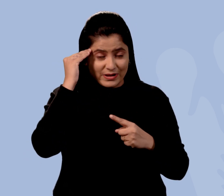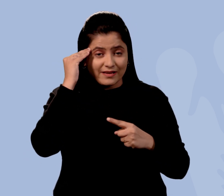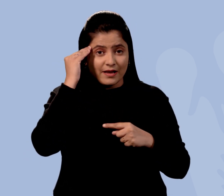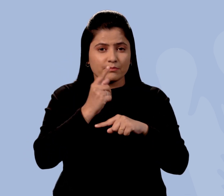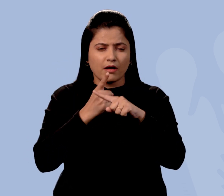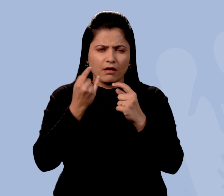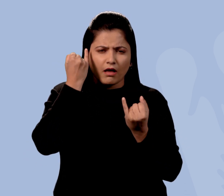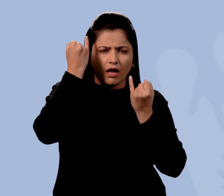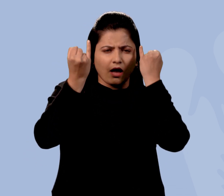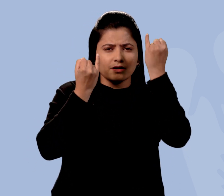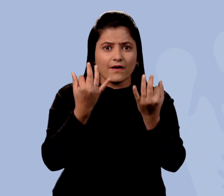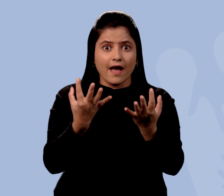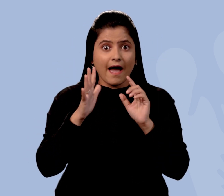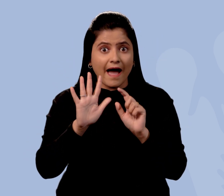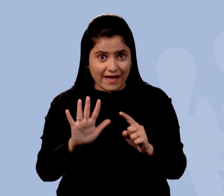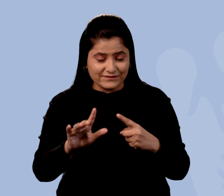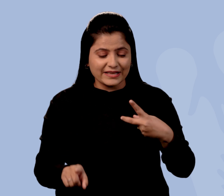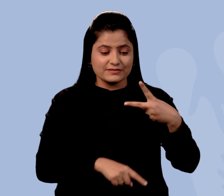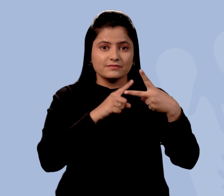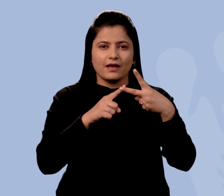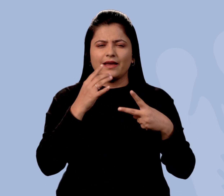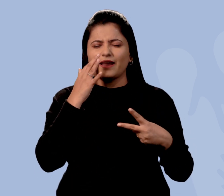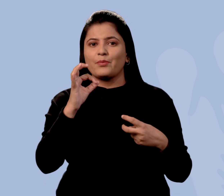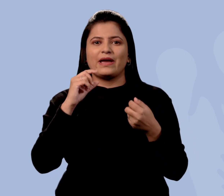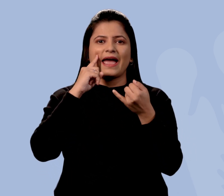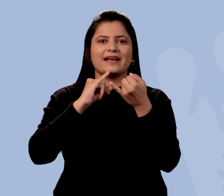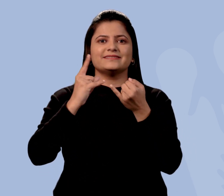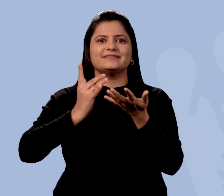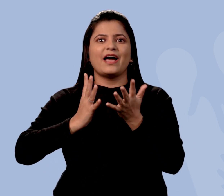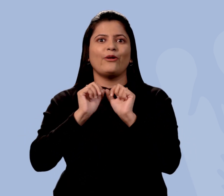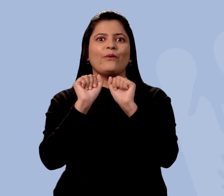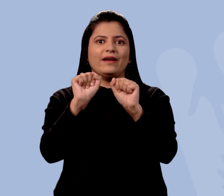व्यक्तियों को ISL में रचनात्मक और फ्लूइंट होने की आवशकता है